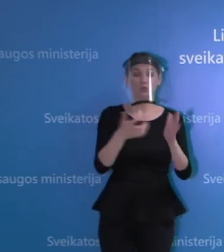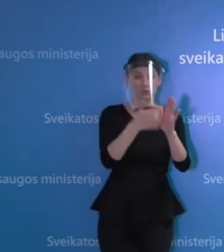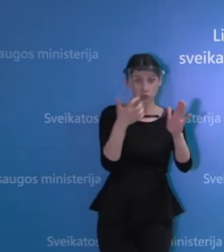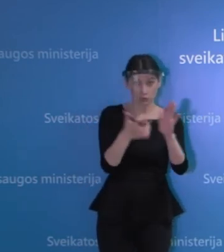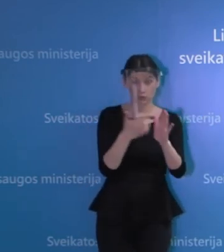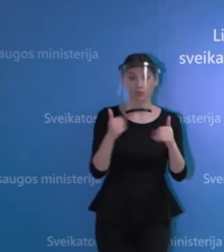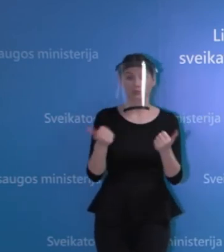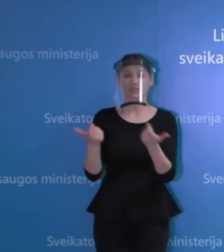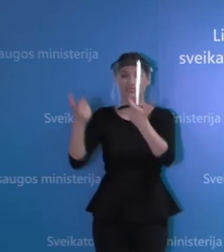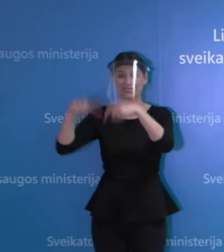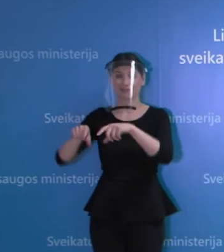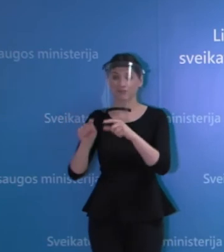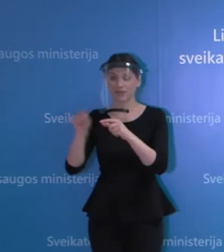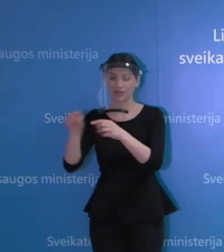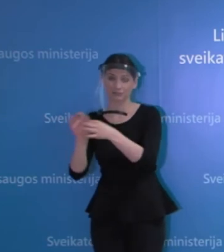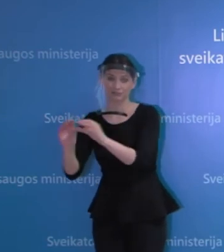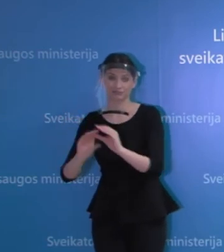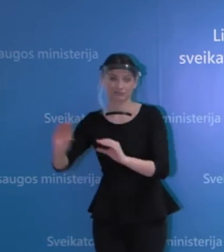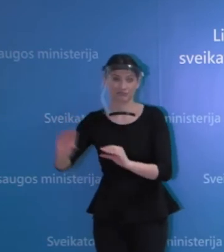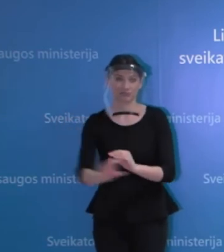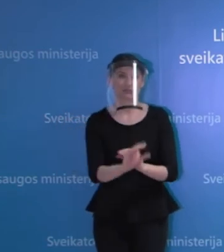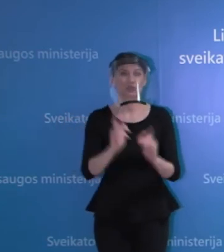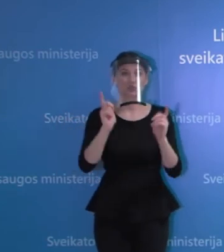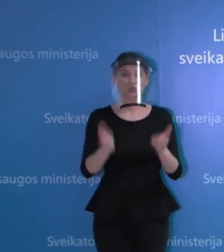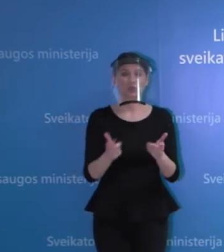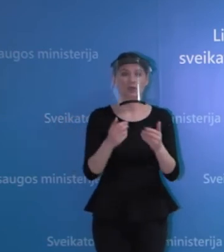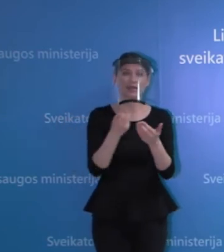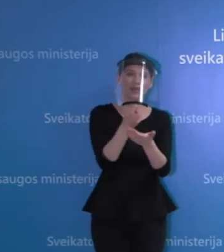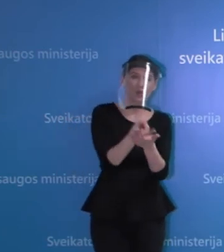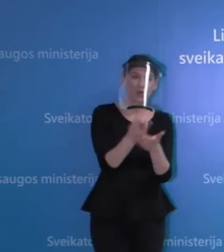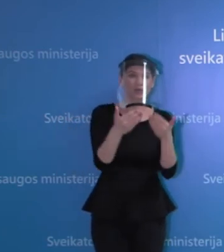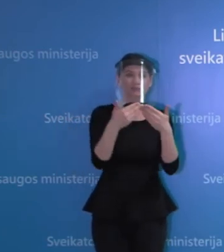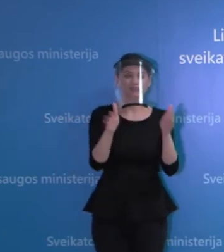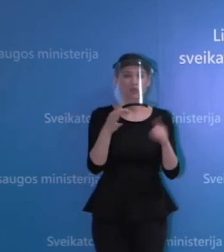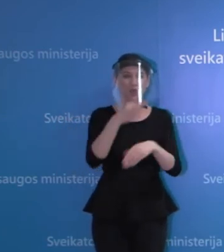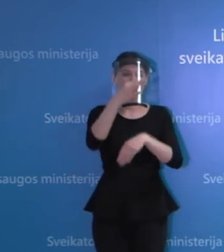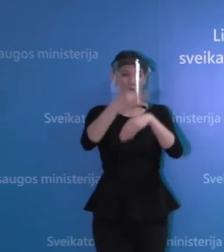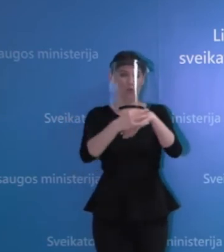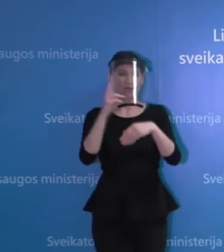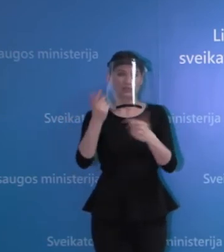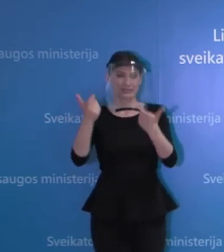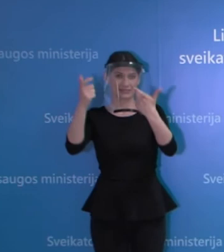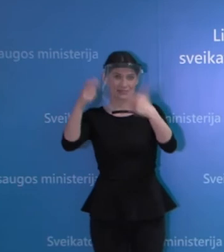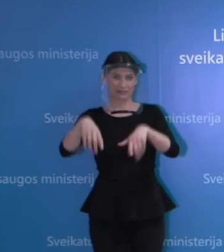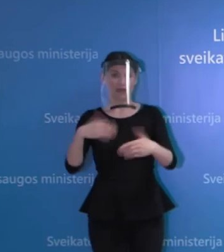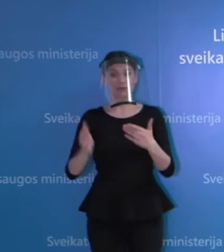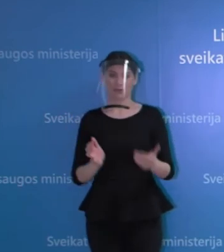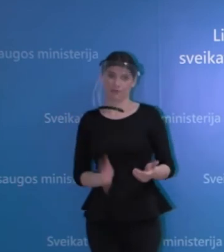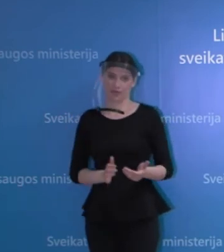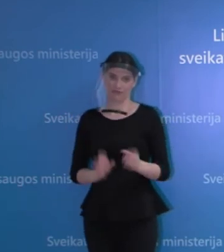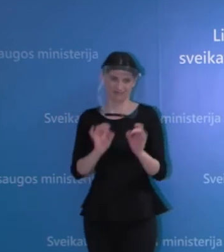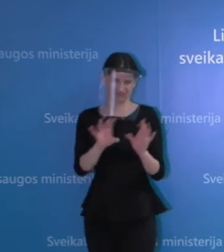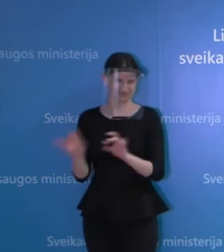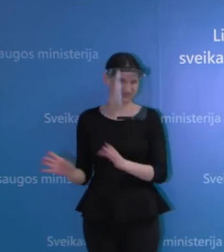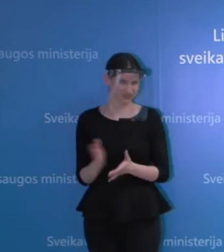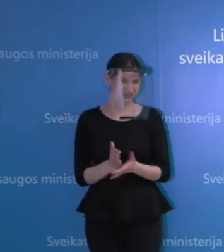per savaldybės tą padaryti, nes dažniausiai steigėjai yra savaldybės, jeigu tai nėra privačios kažkokios įsteigos. Tai